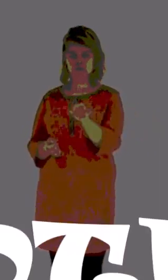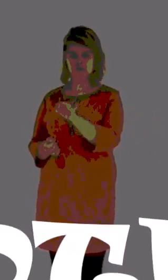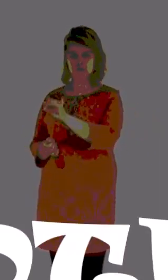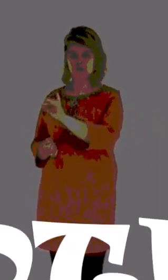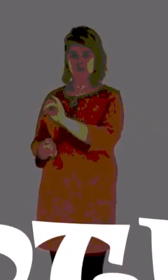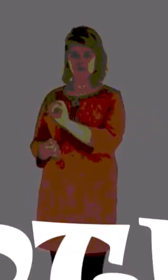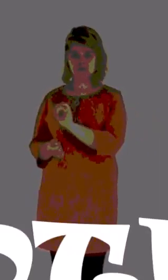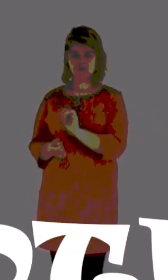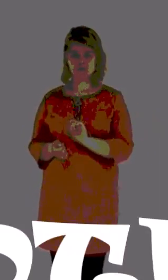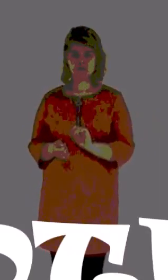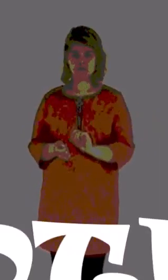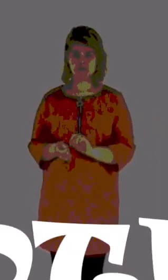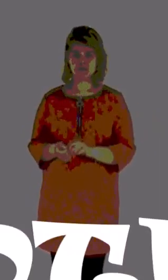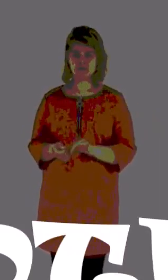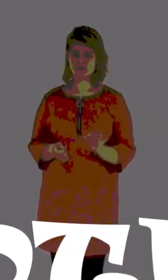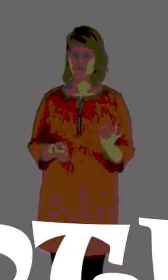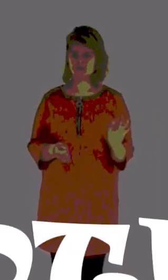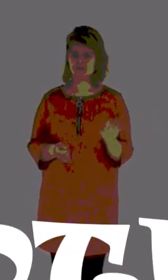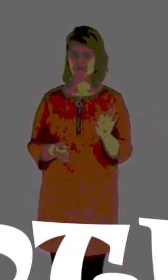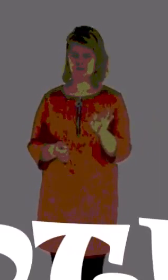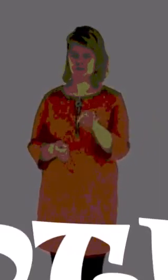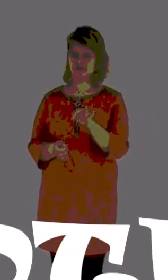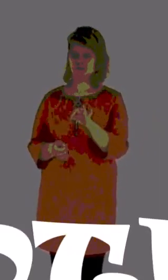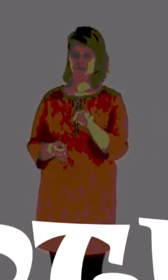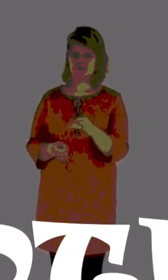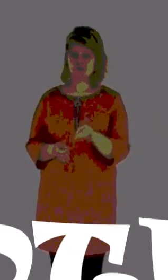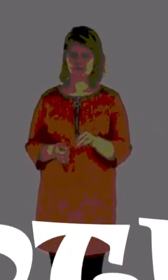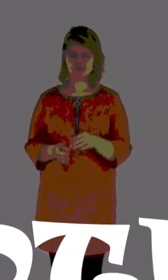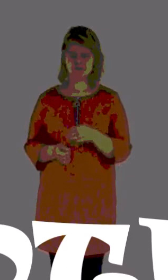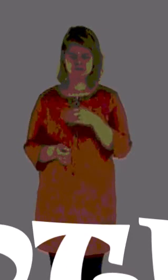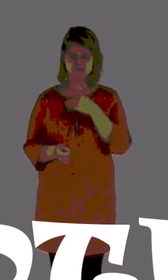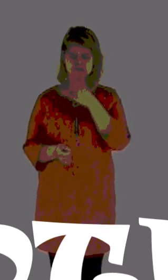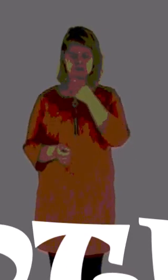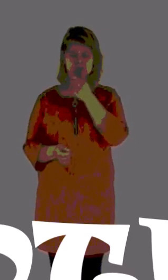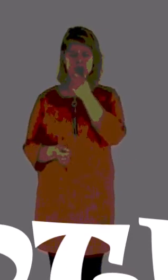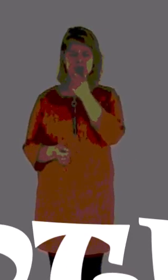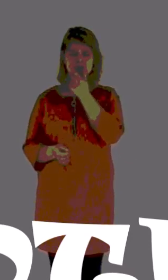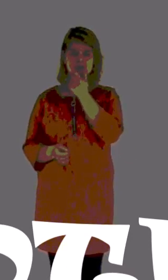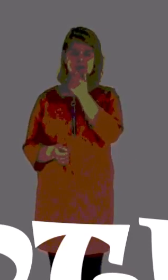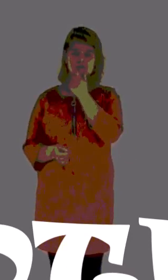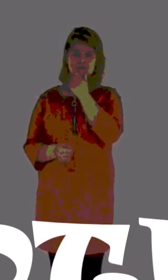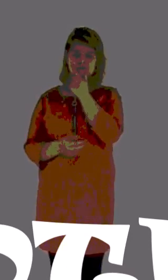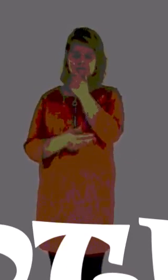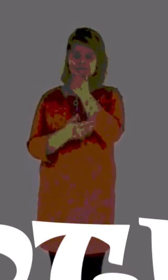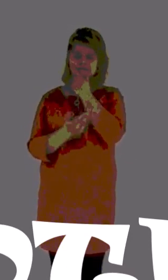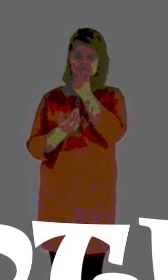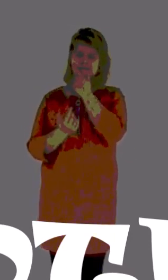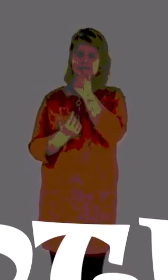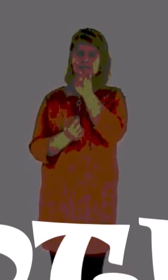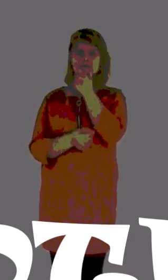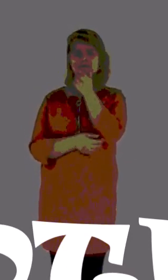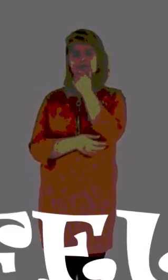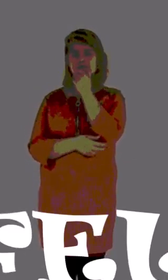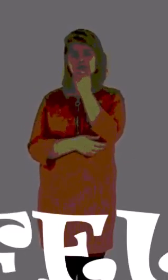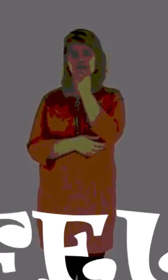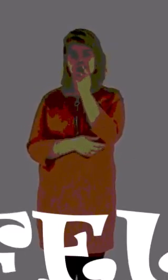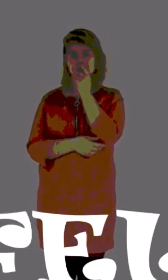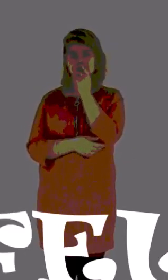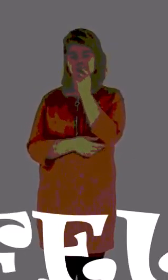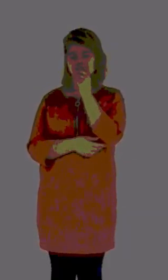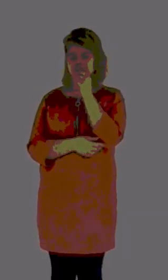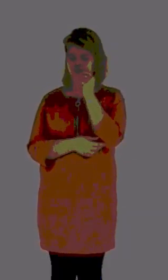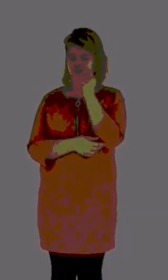Deze? Ik geloof niet in het nut van de hypothese. De hypothese is in de wereld gehoord door twijfelaars.